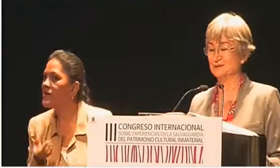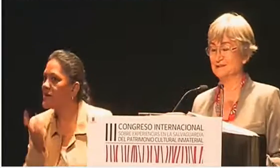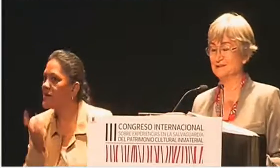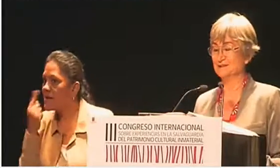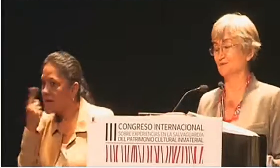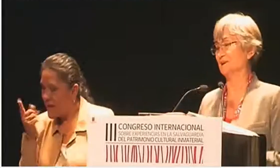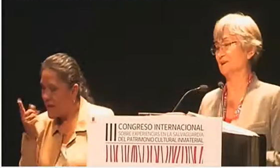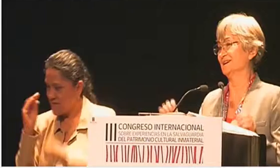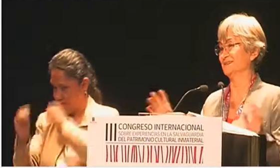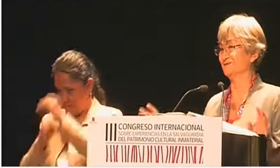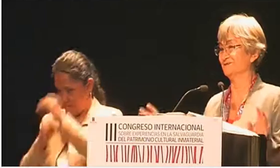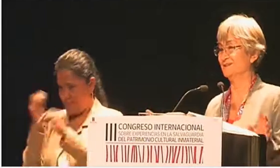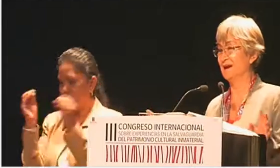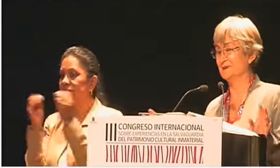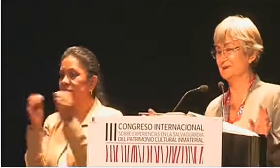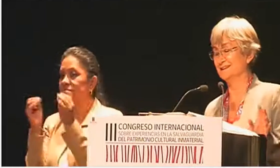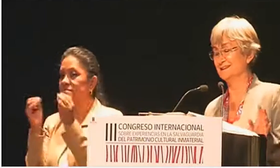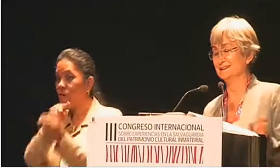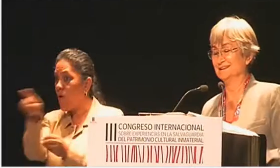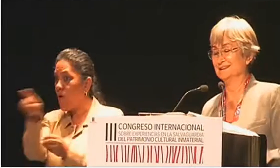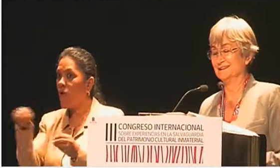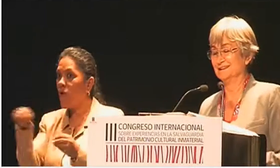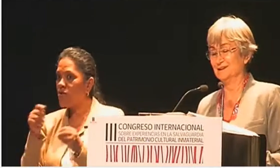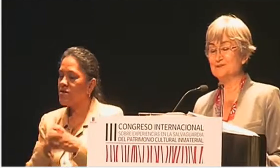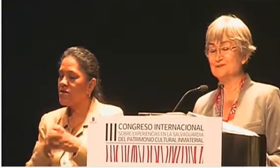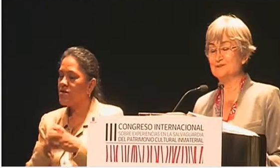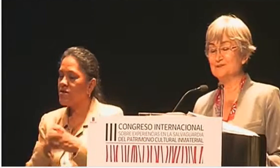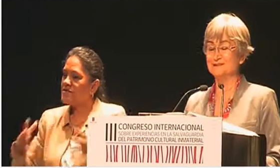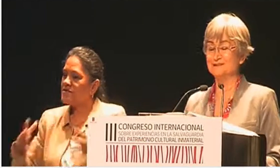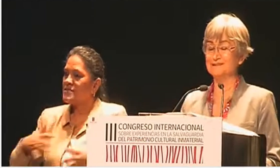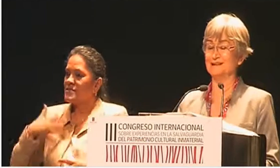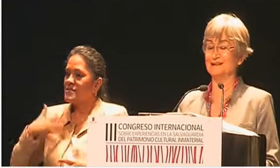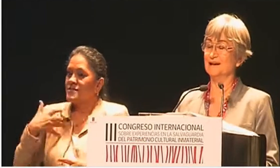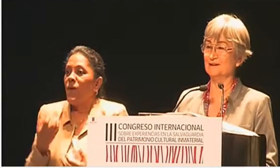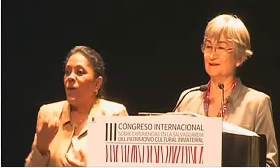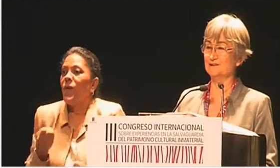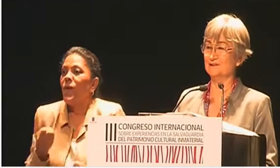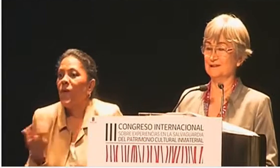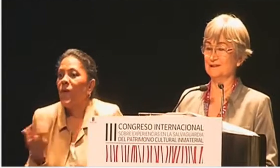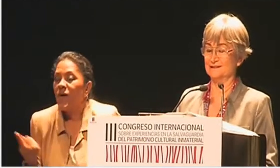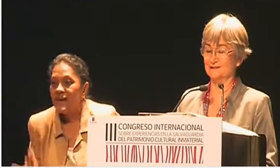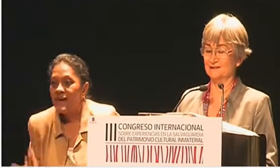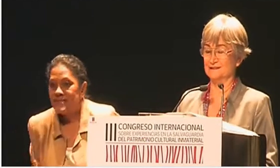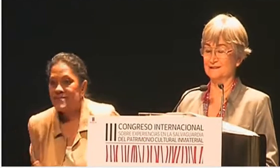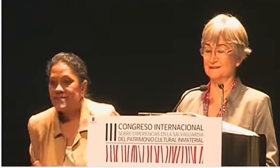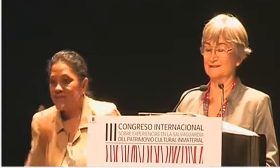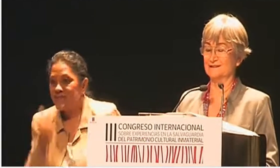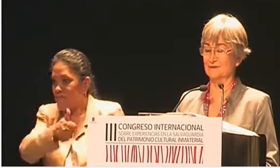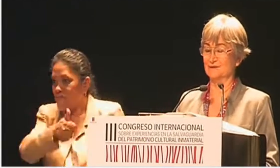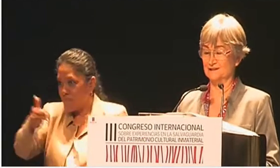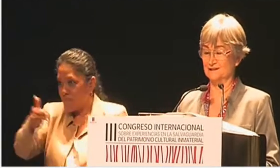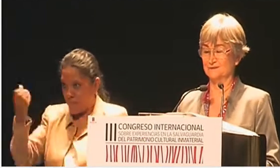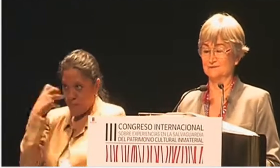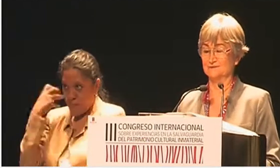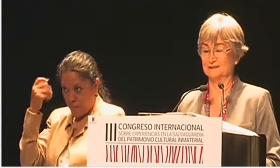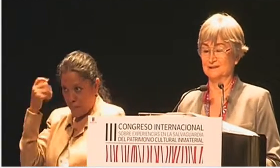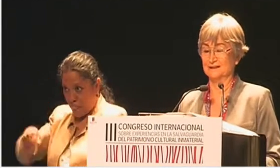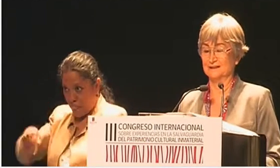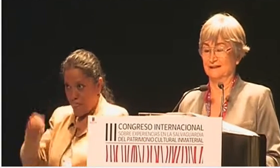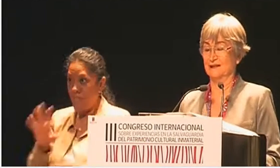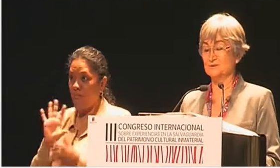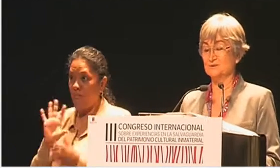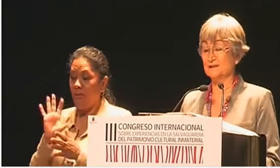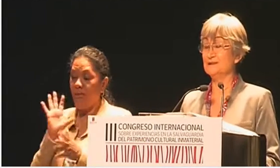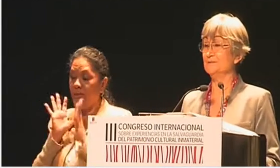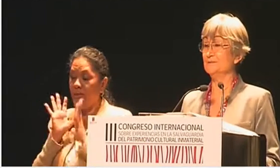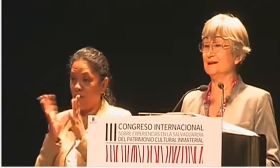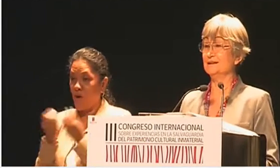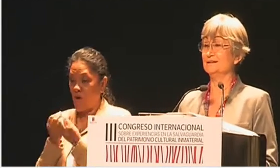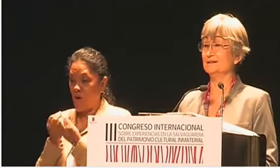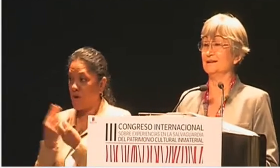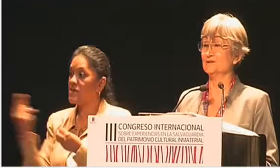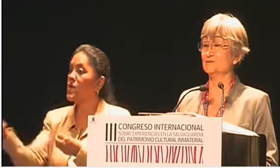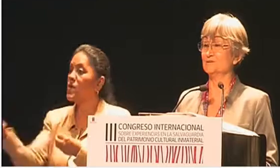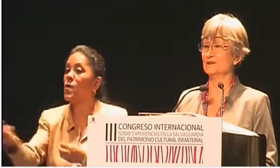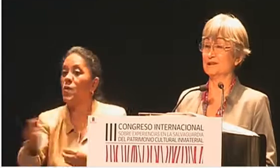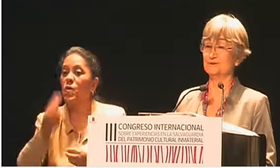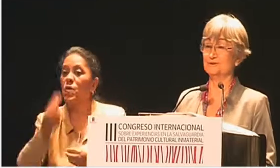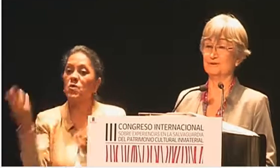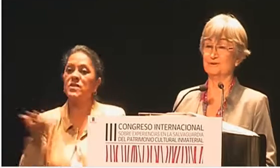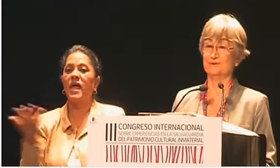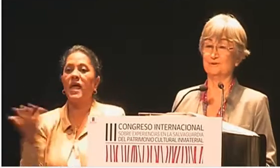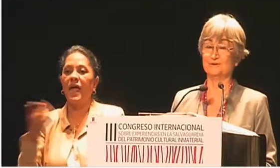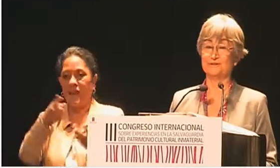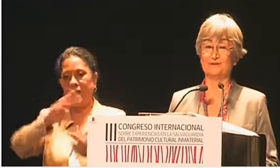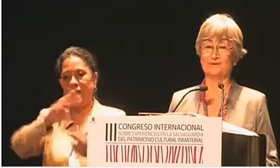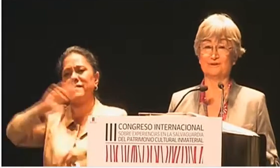discusiones o para que se inflamen los debates en cada una de las sesiones de este Congreso, que ustedes llevarán a su